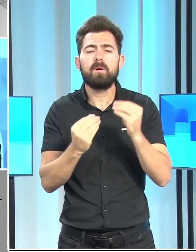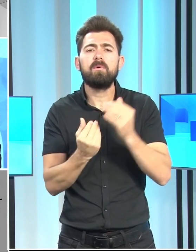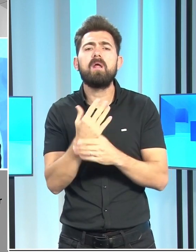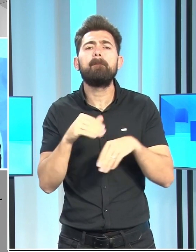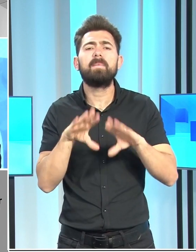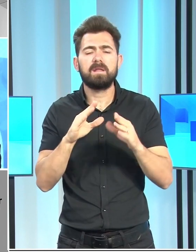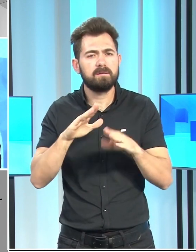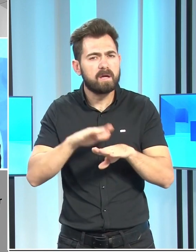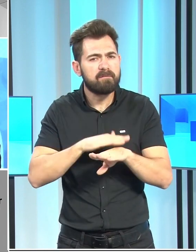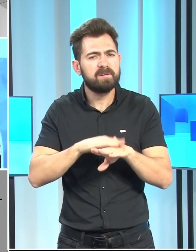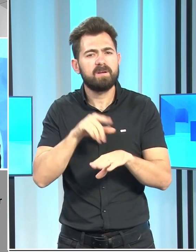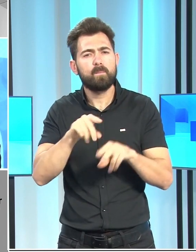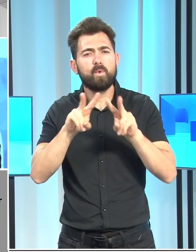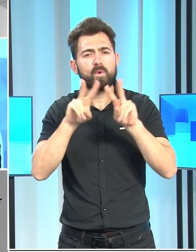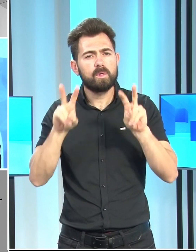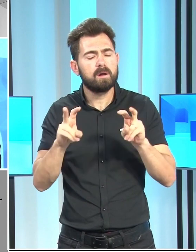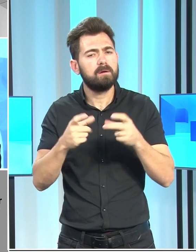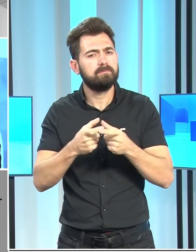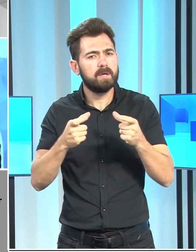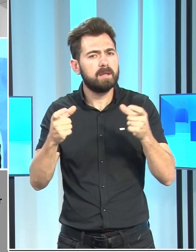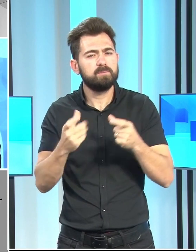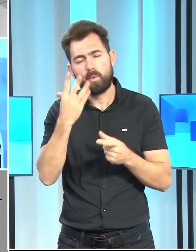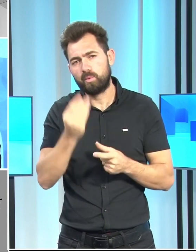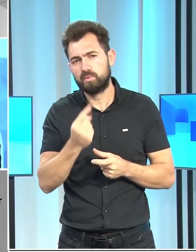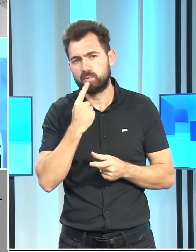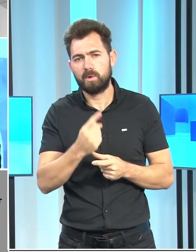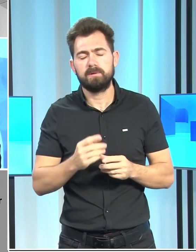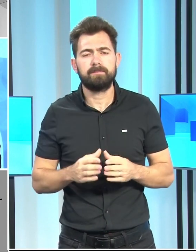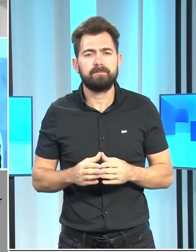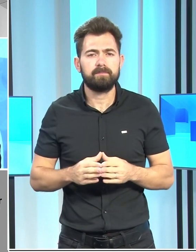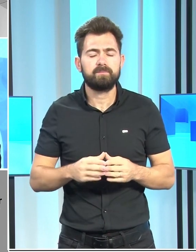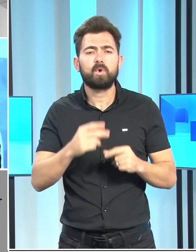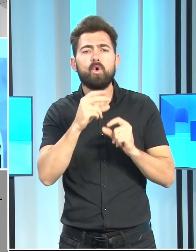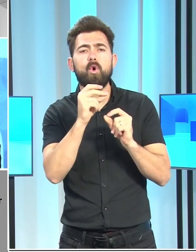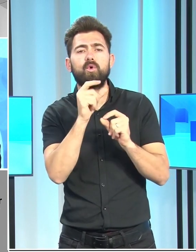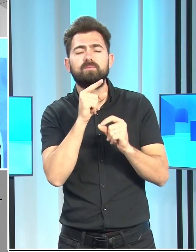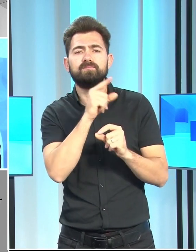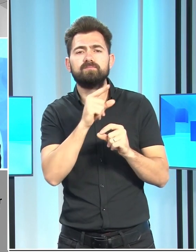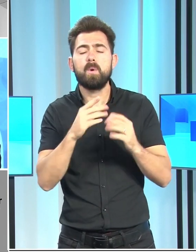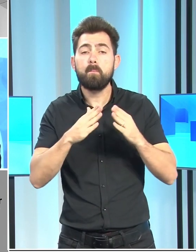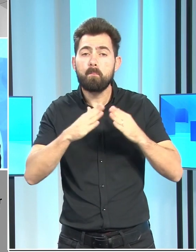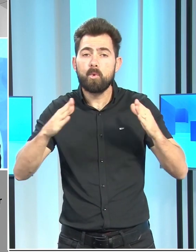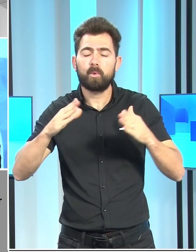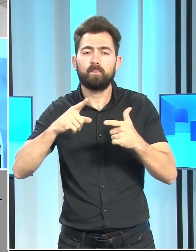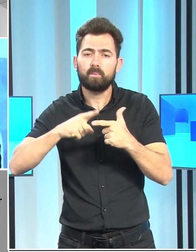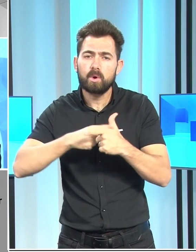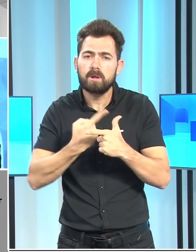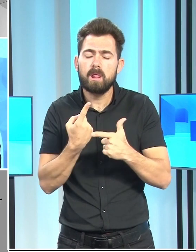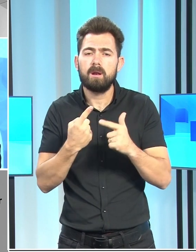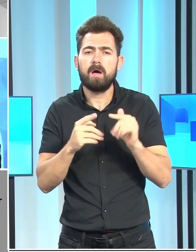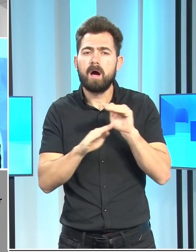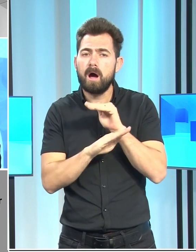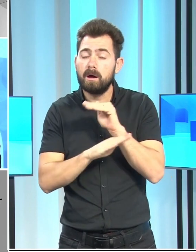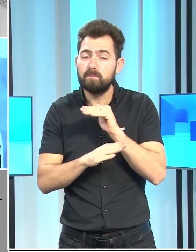adım bu konularda ilerleme kat edildiğini söyledi. Öztürkler, büyük projelerin hayat